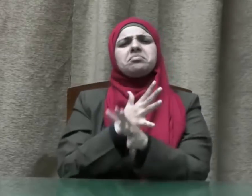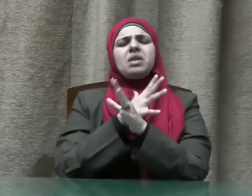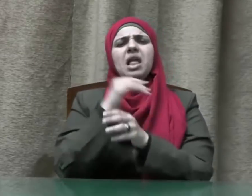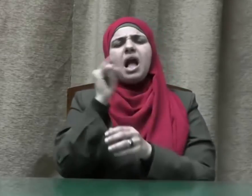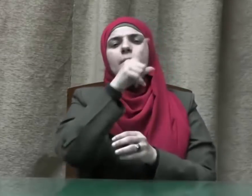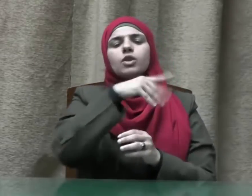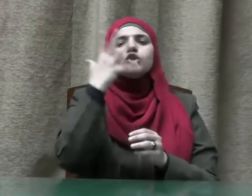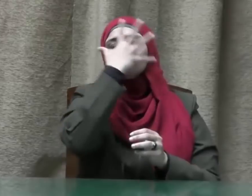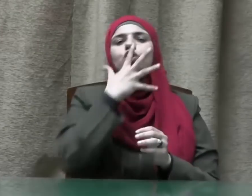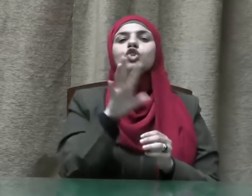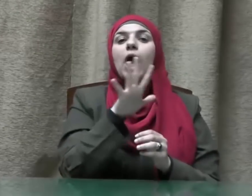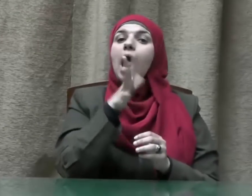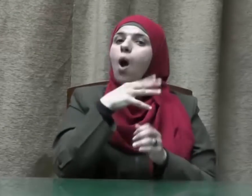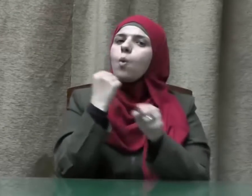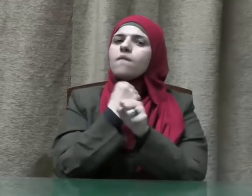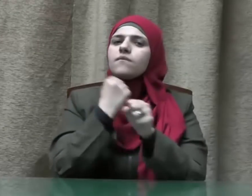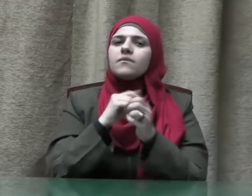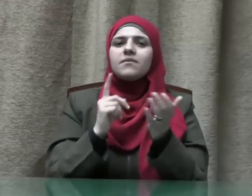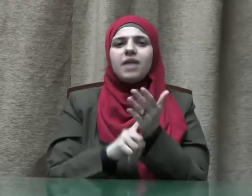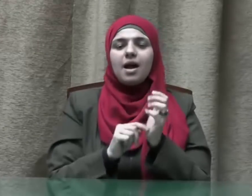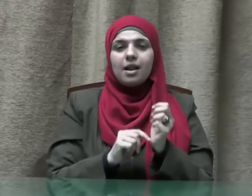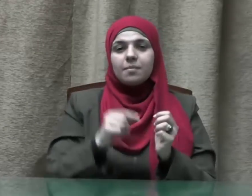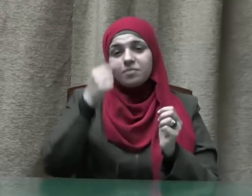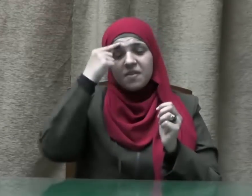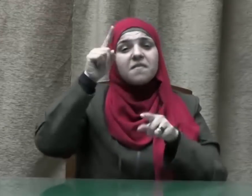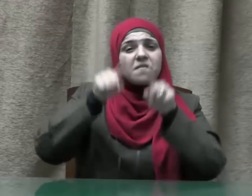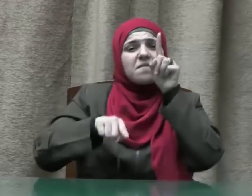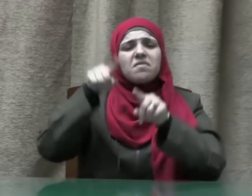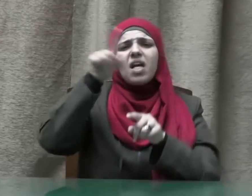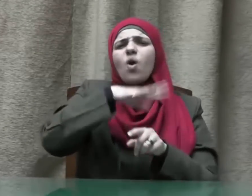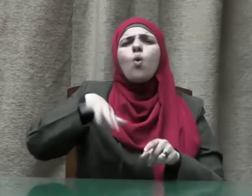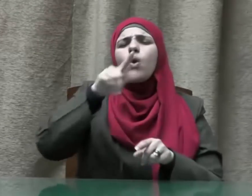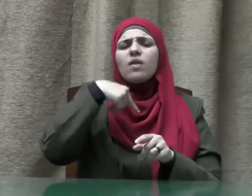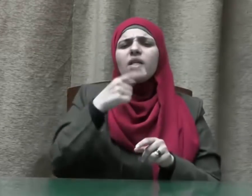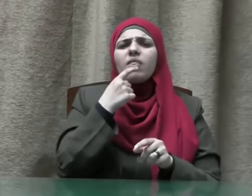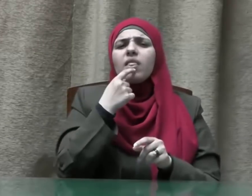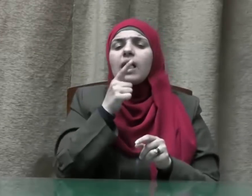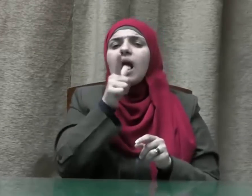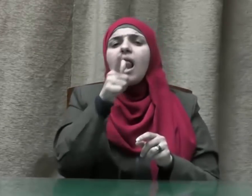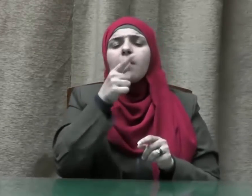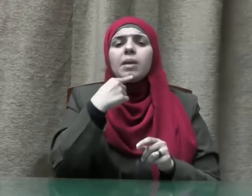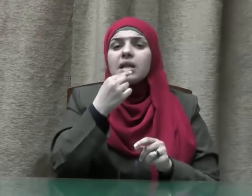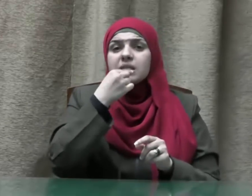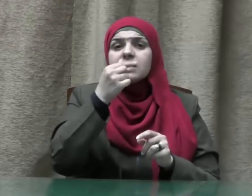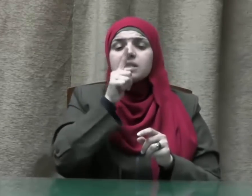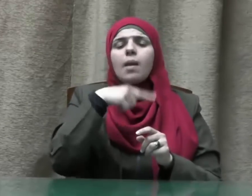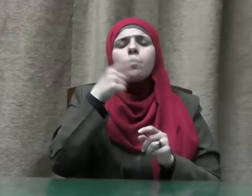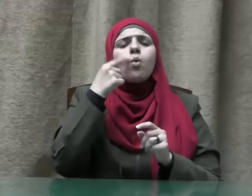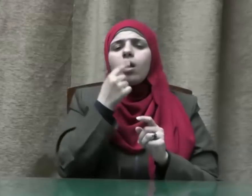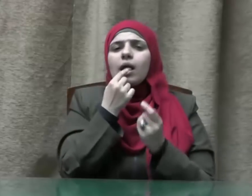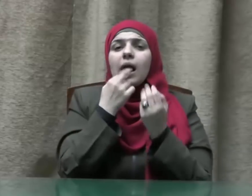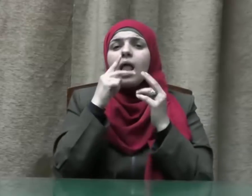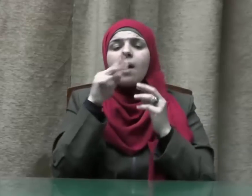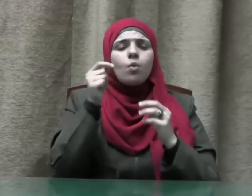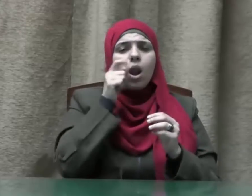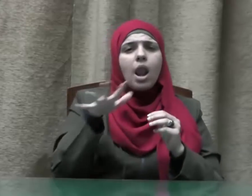الفعلي وكم من ذاكر بلسانه ليوهم الناس ويخدعهم